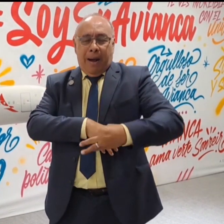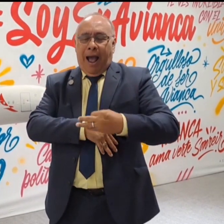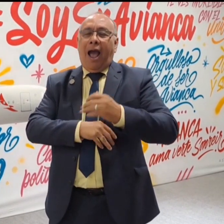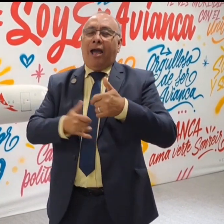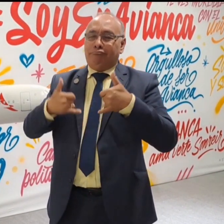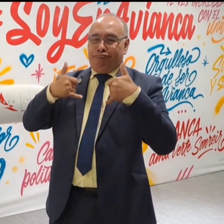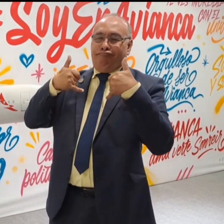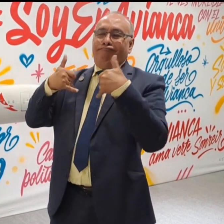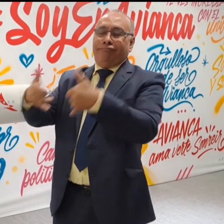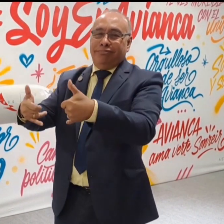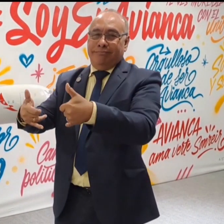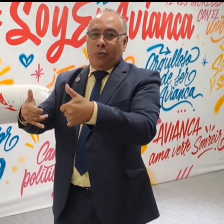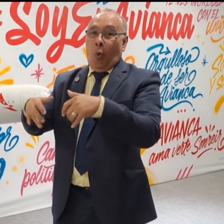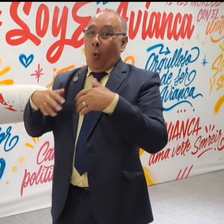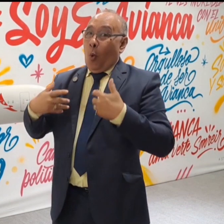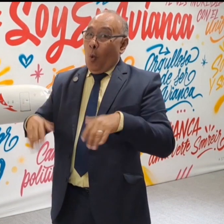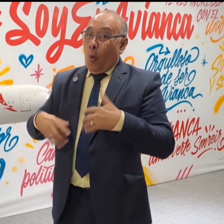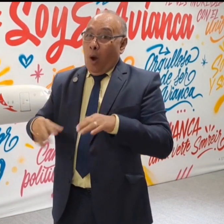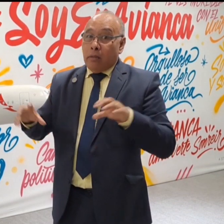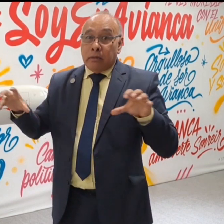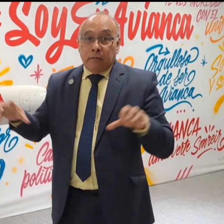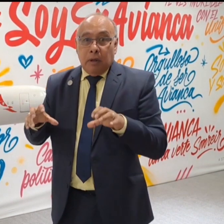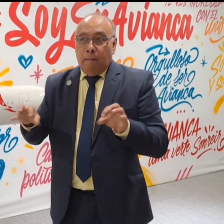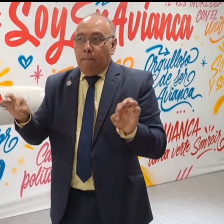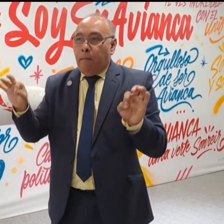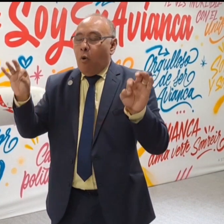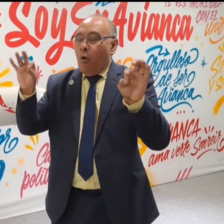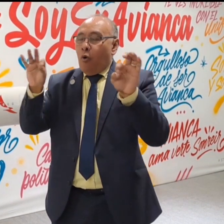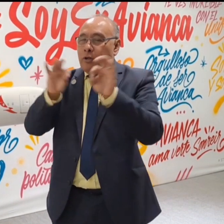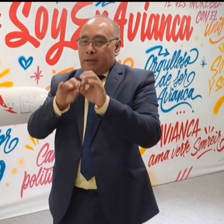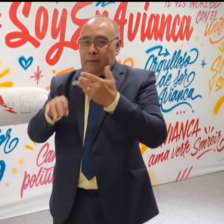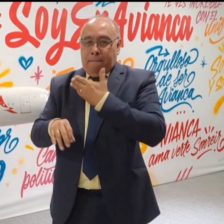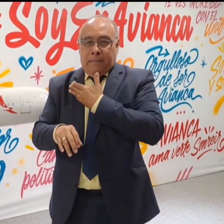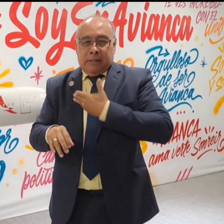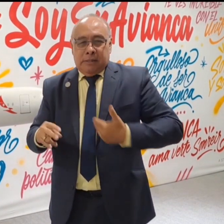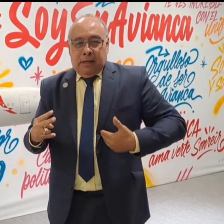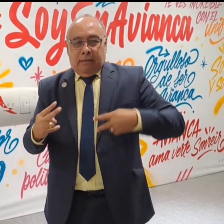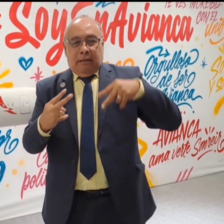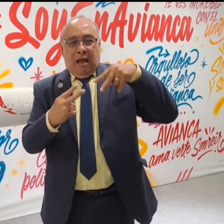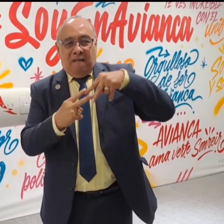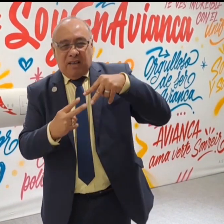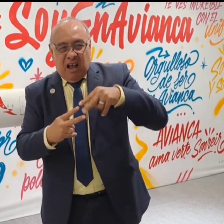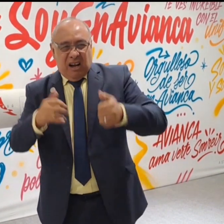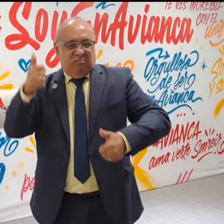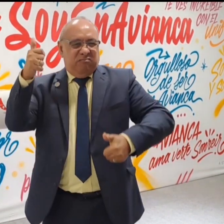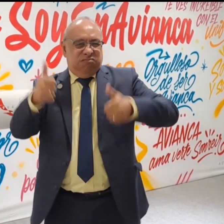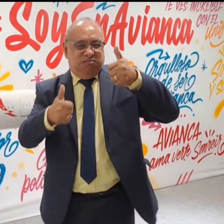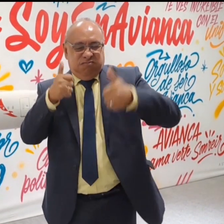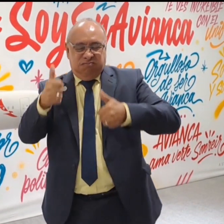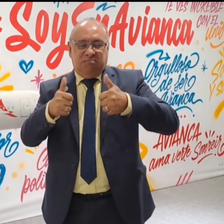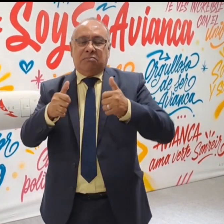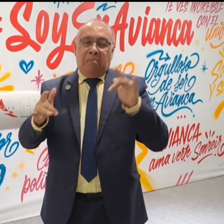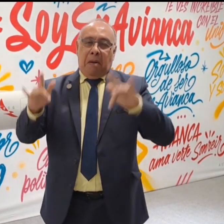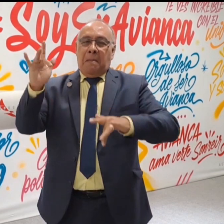Por esto, la importancia de la actividad de hoy en presencia del presidente de Avianca, directivos, entre otros.